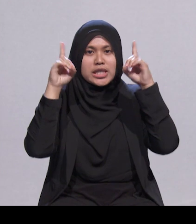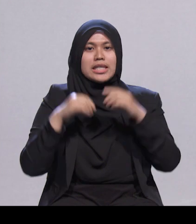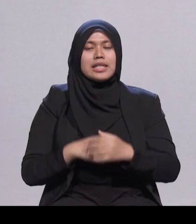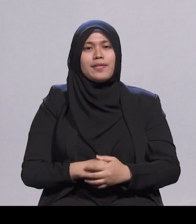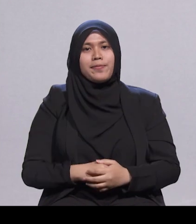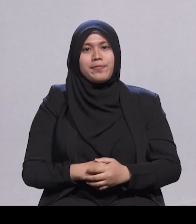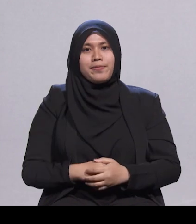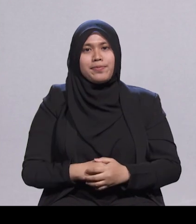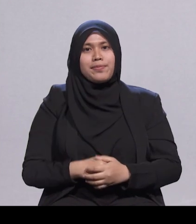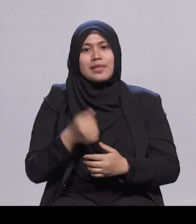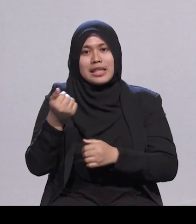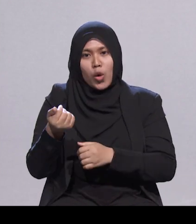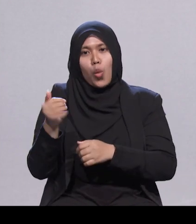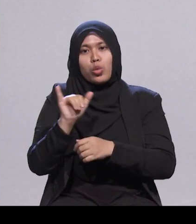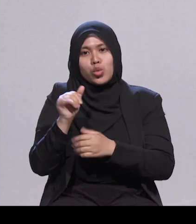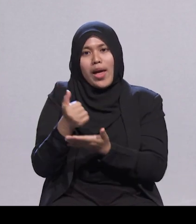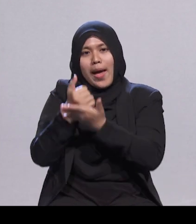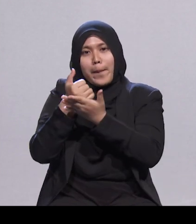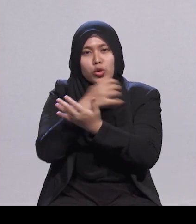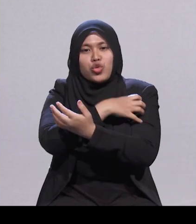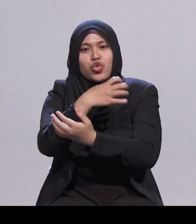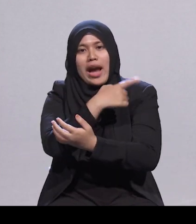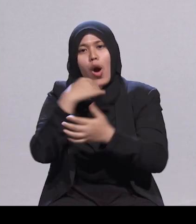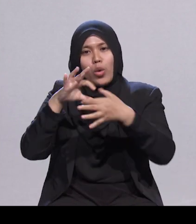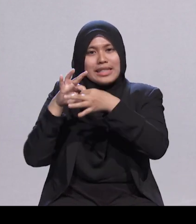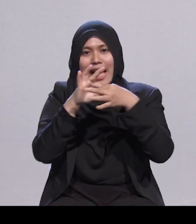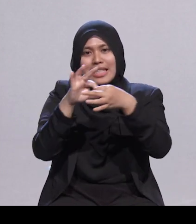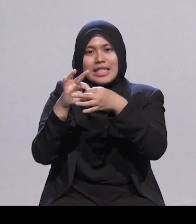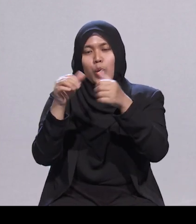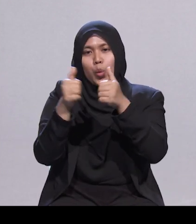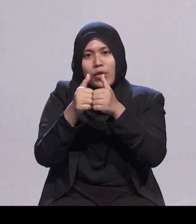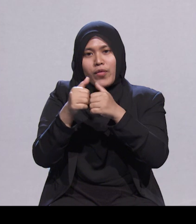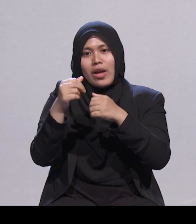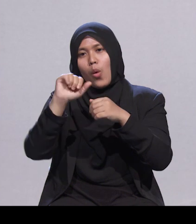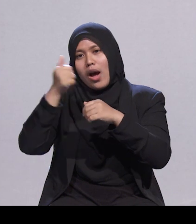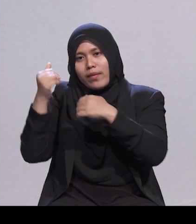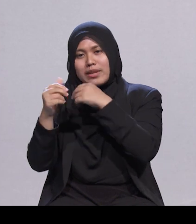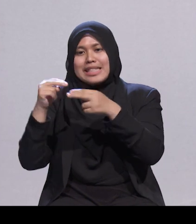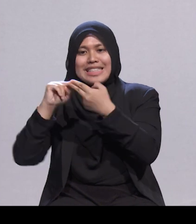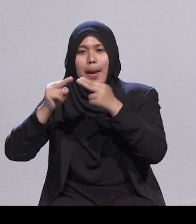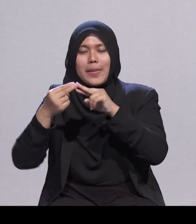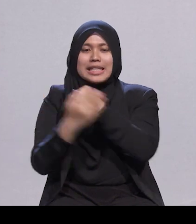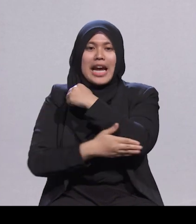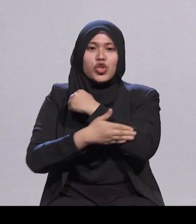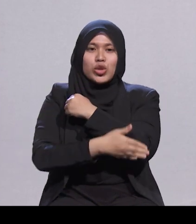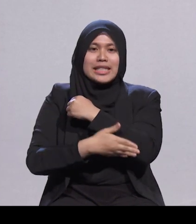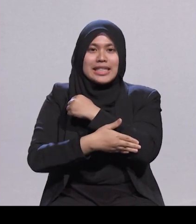banyak menyumbang kepada hubungan akrab dengan negara-negara jiran. Sejajar dengan sumbangannya ini,